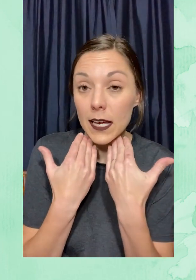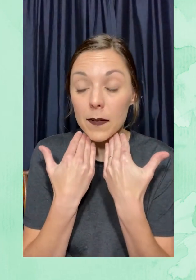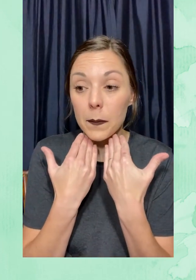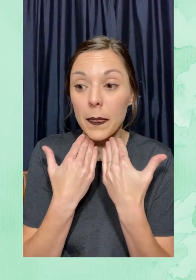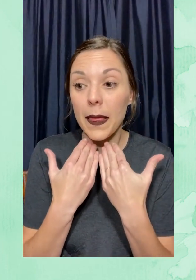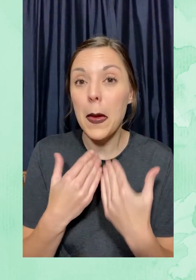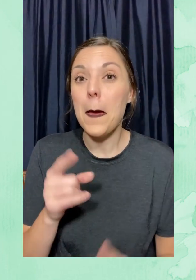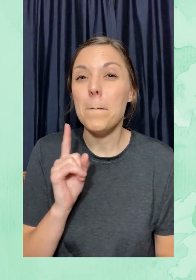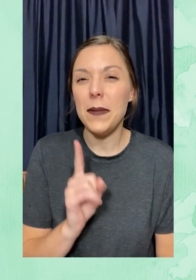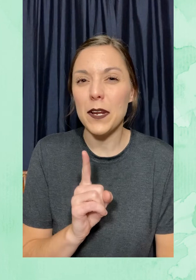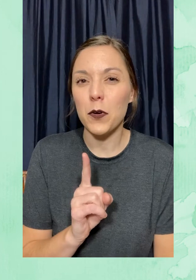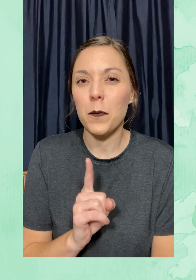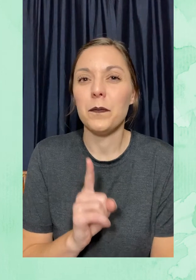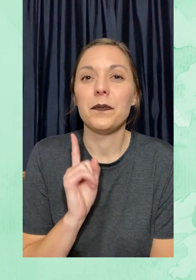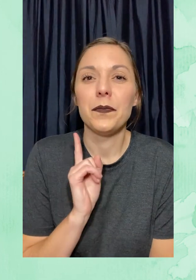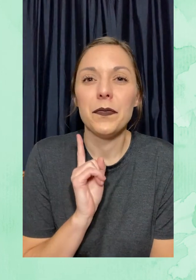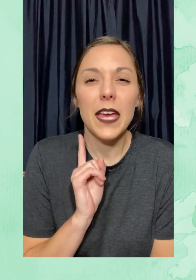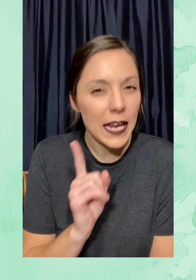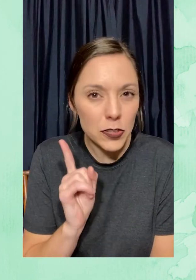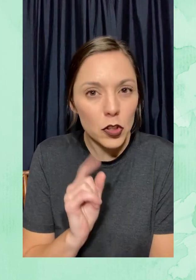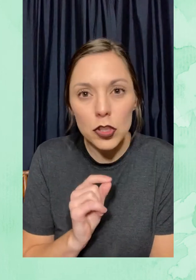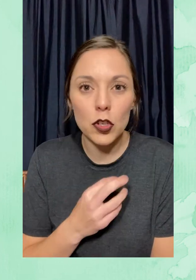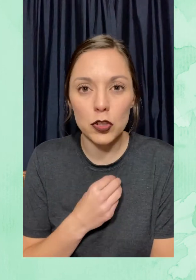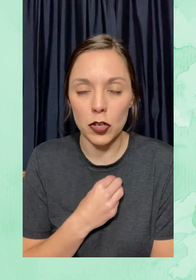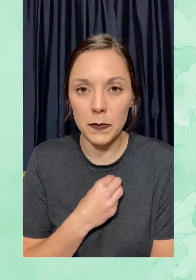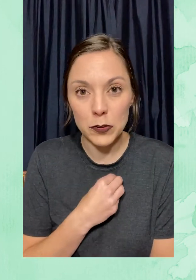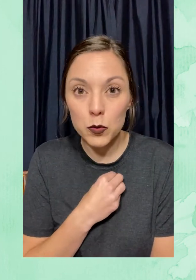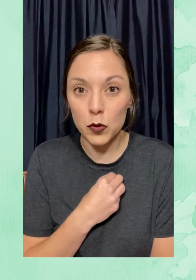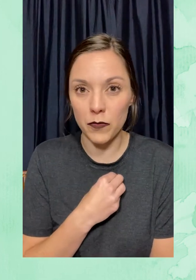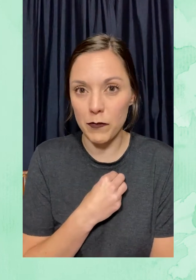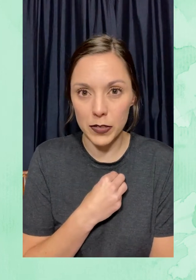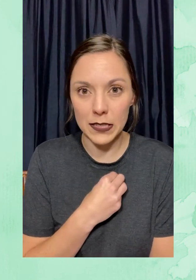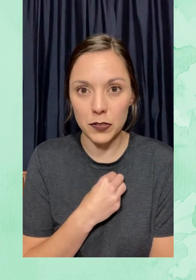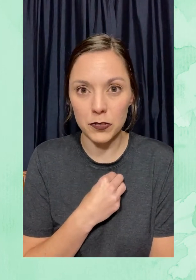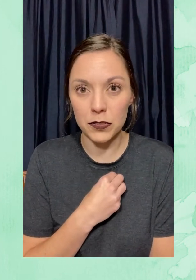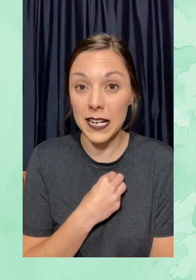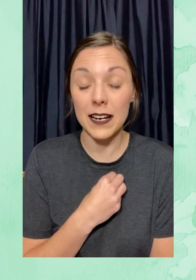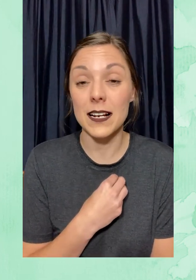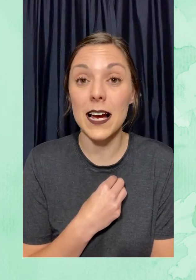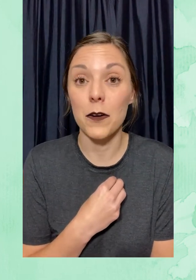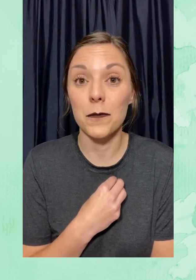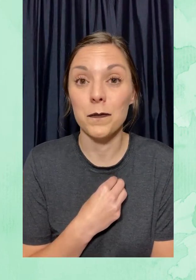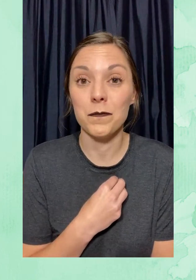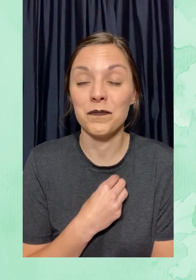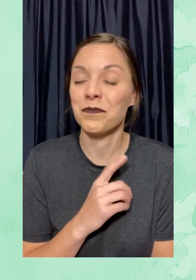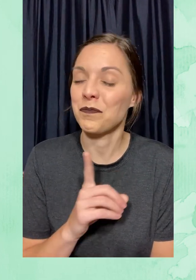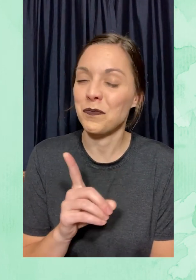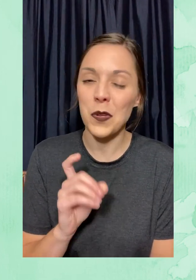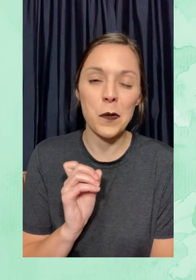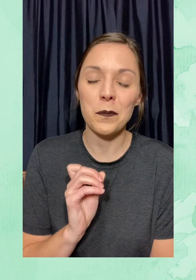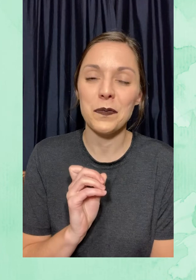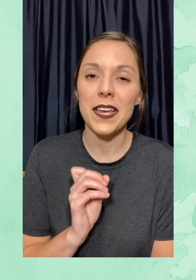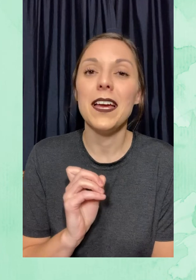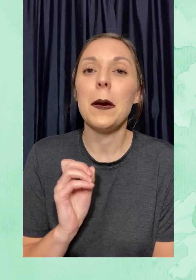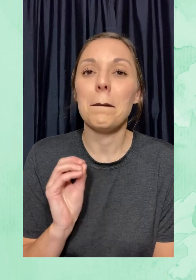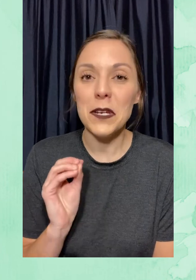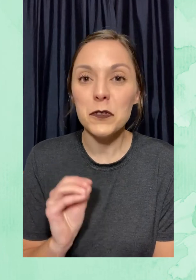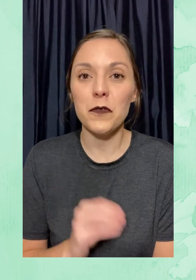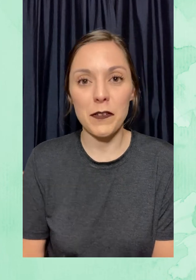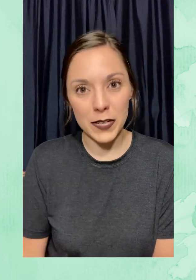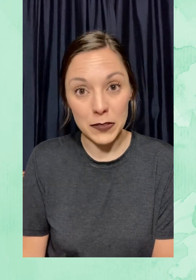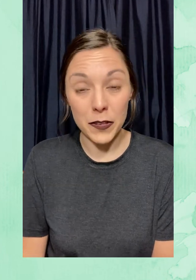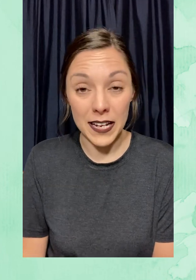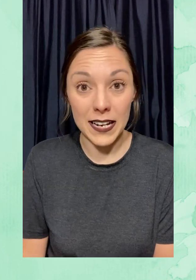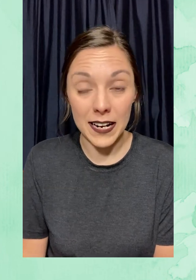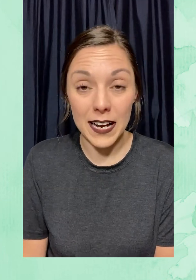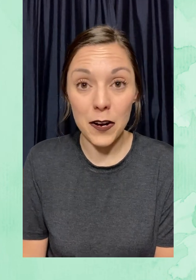belleza. Pero estos no son mis usos favoritos del cacao. No. Mi